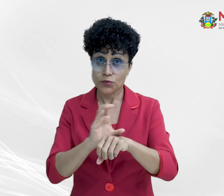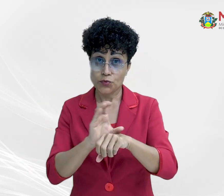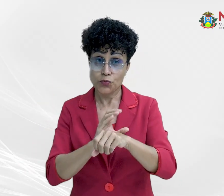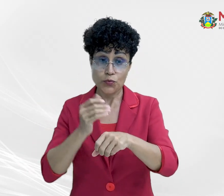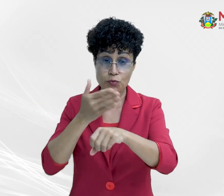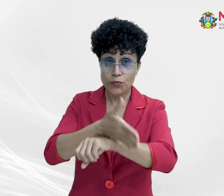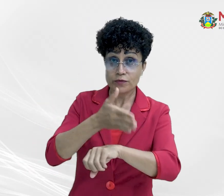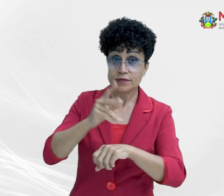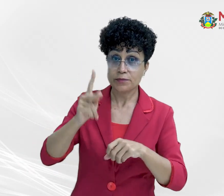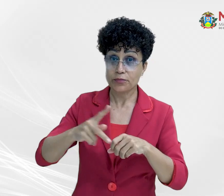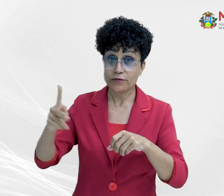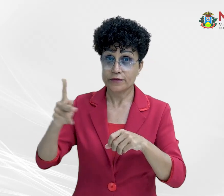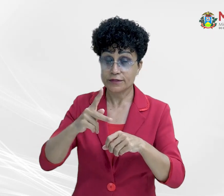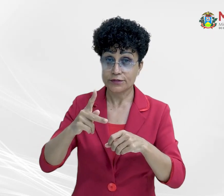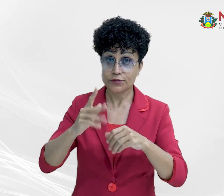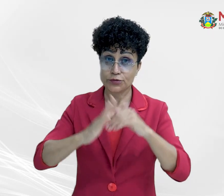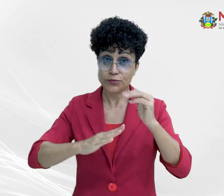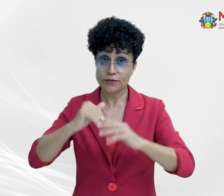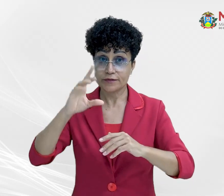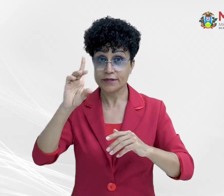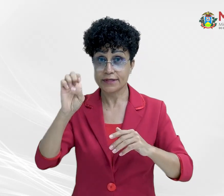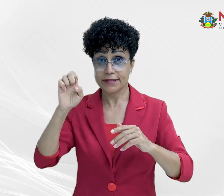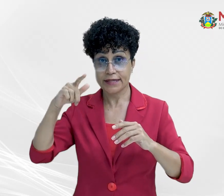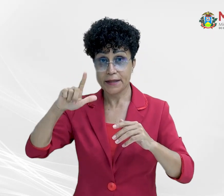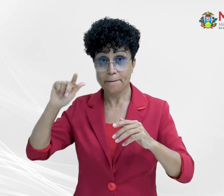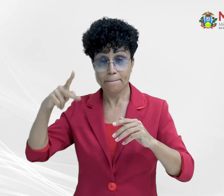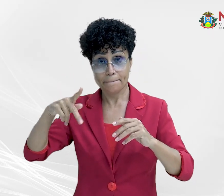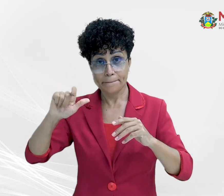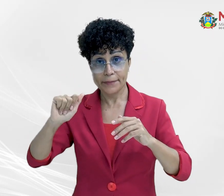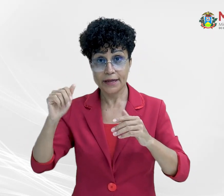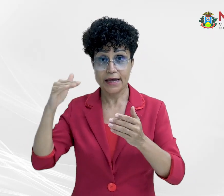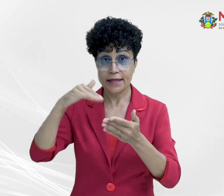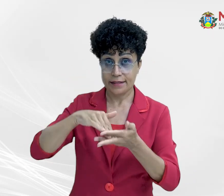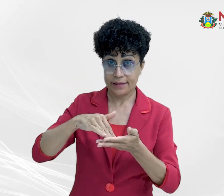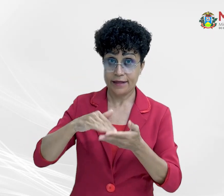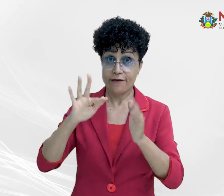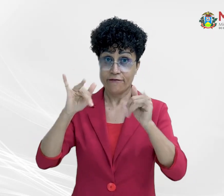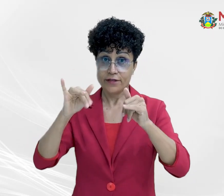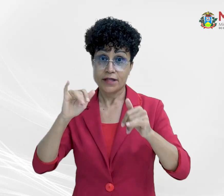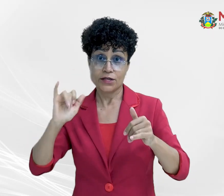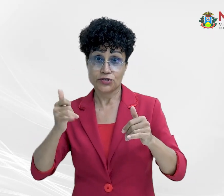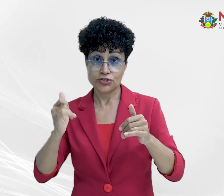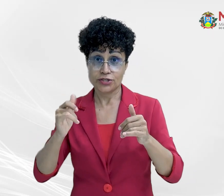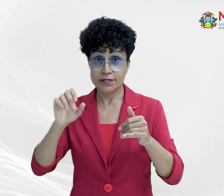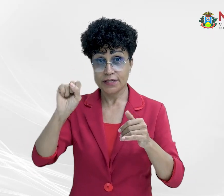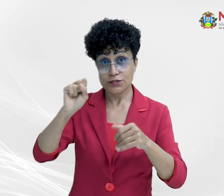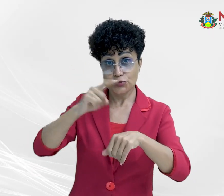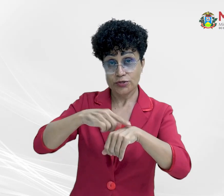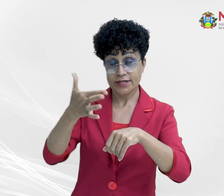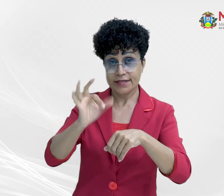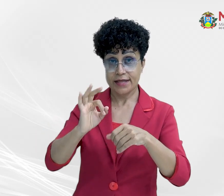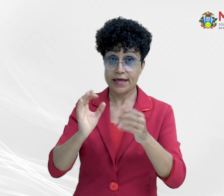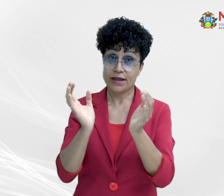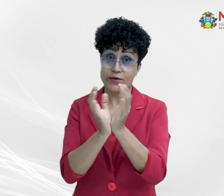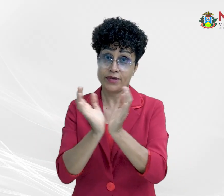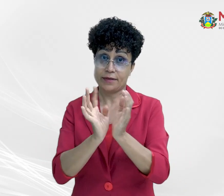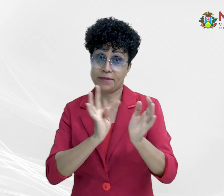professora e dos servidores do Deplan até o fim de janeiro, das 8 às 10 horas com a equipe técnica e das 14 às 16 horas em